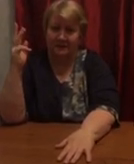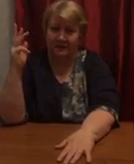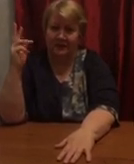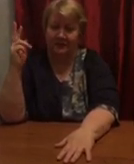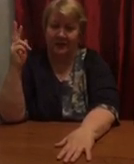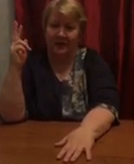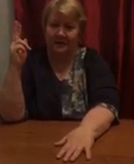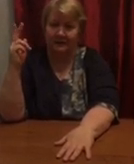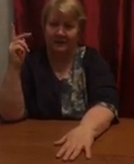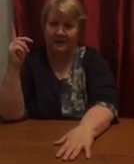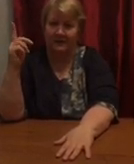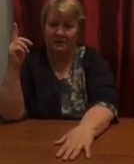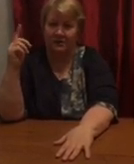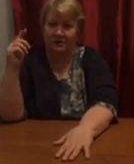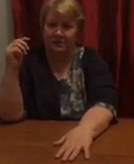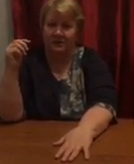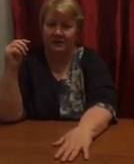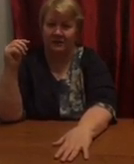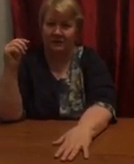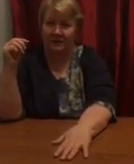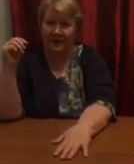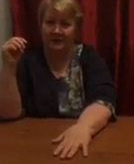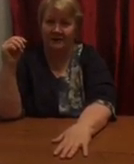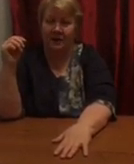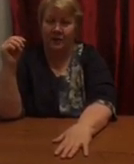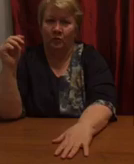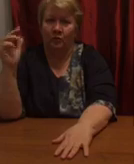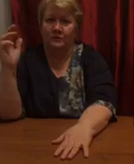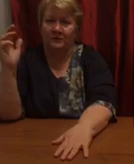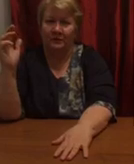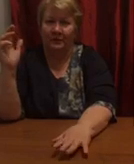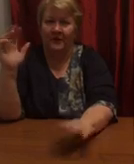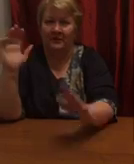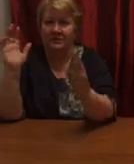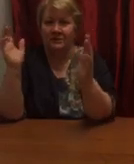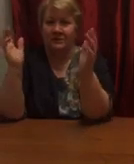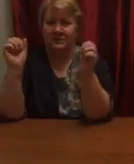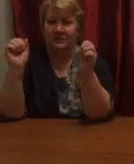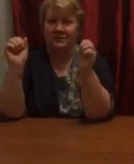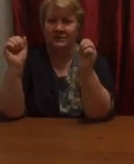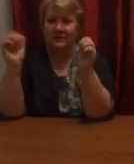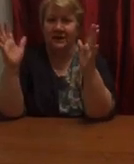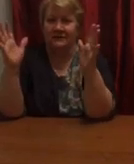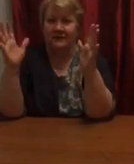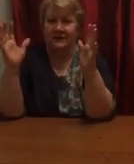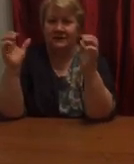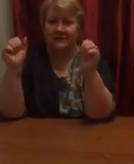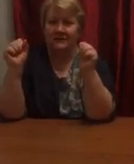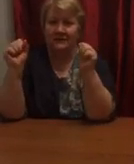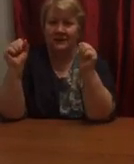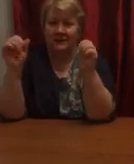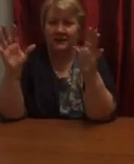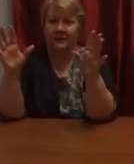2, 3, 4, 5. Будем пальчики считать. Сильные,